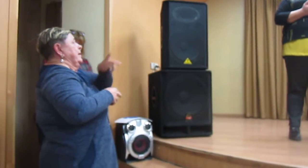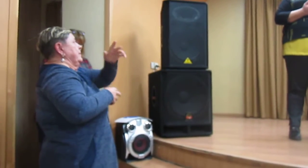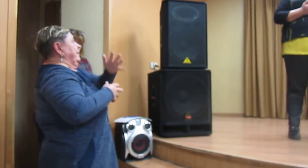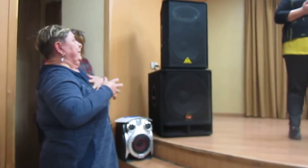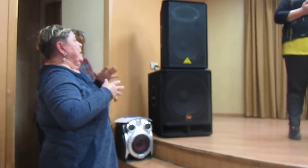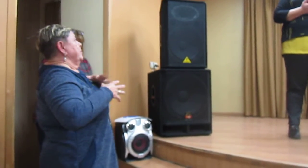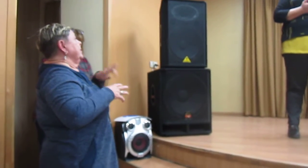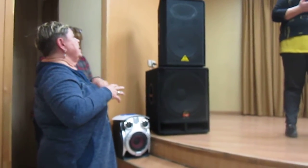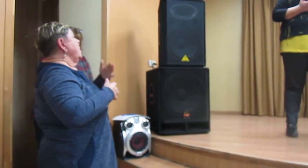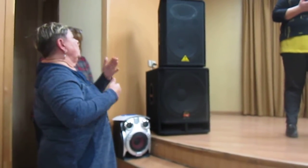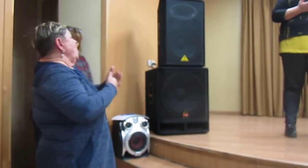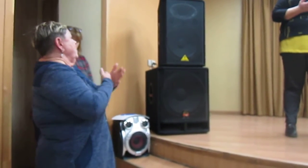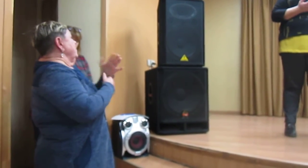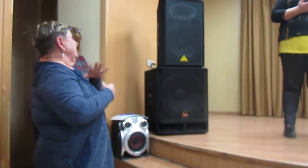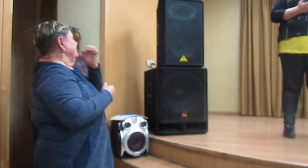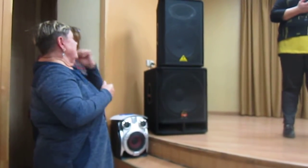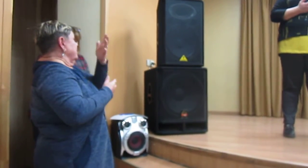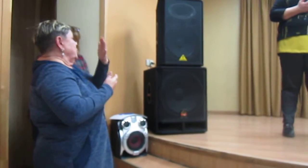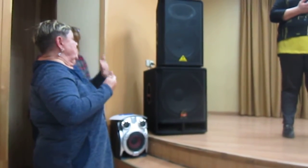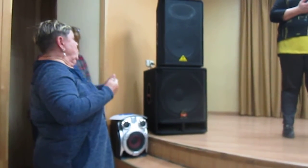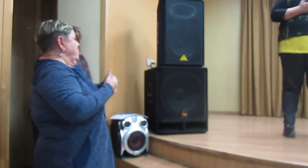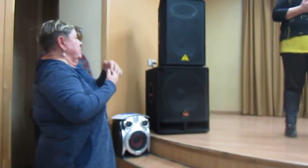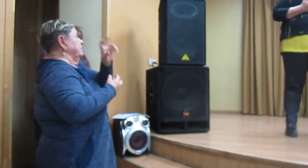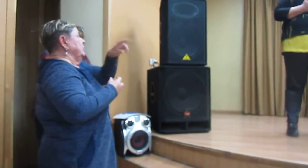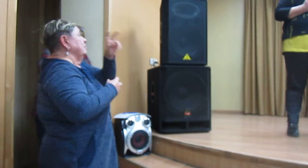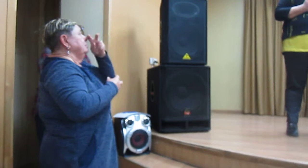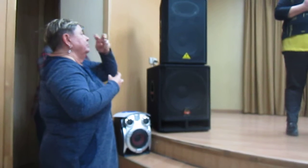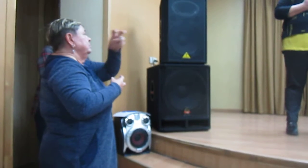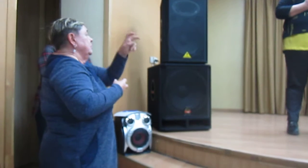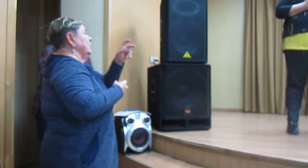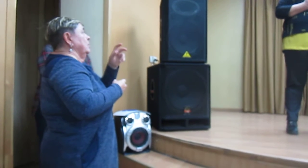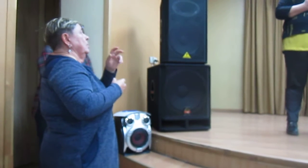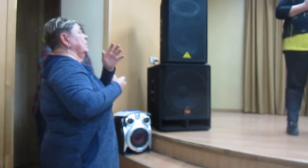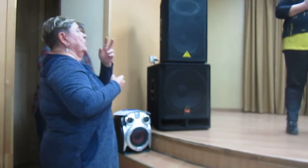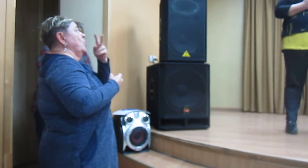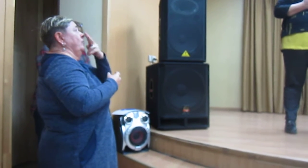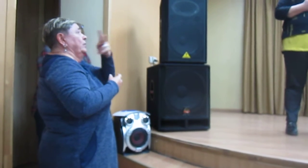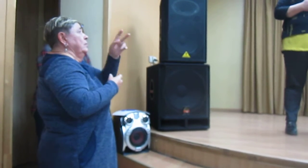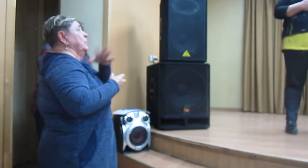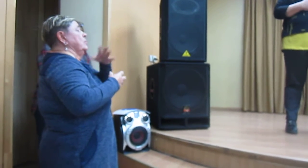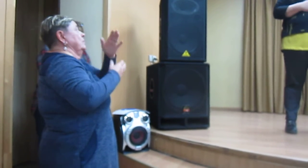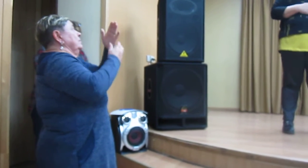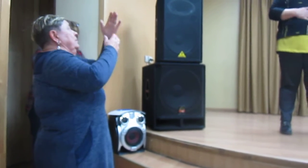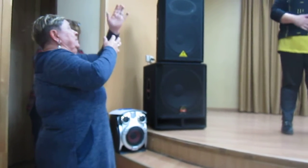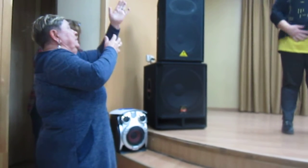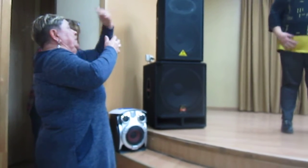отправила. Вот, там поменялся директор, видимо, управляющая компания.